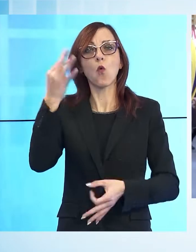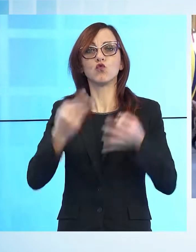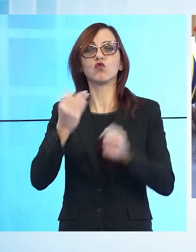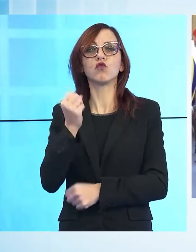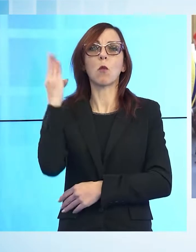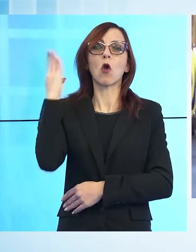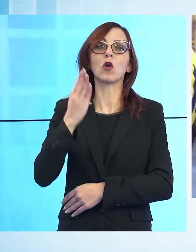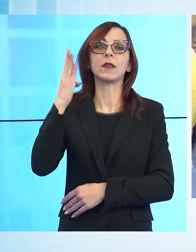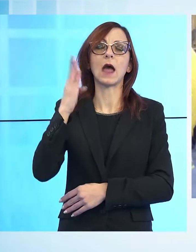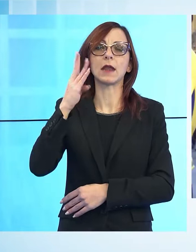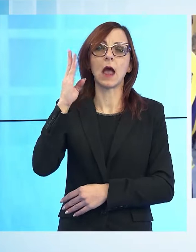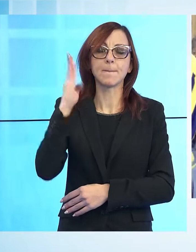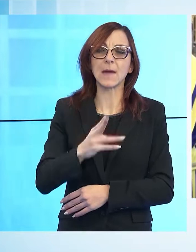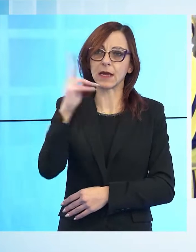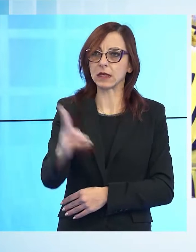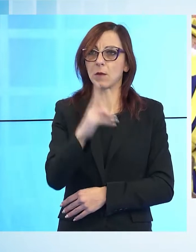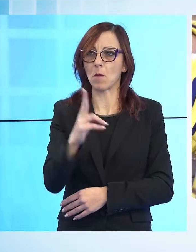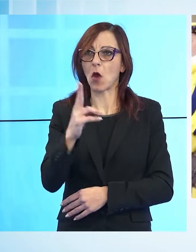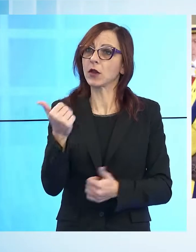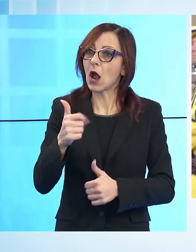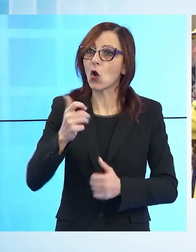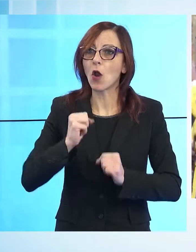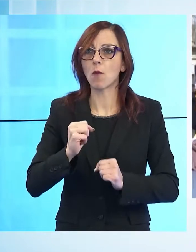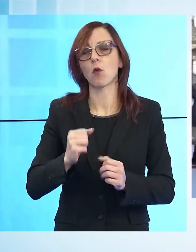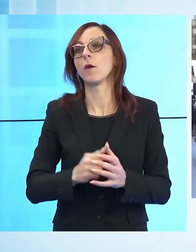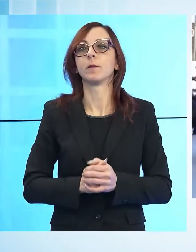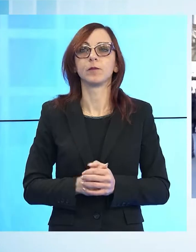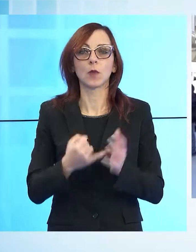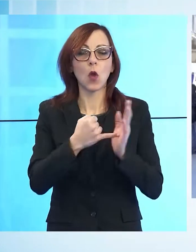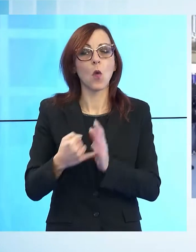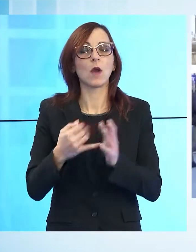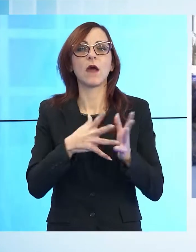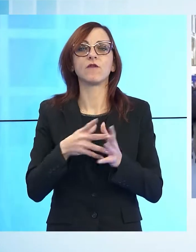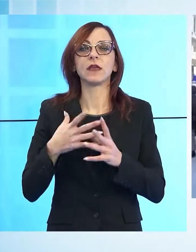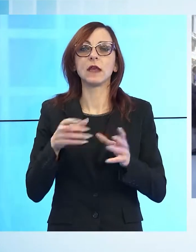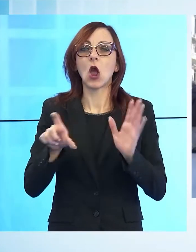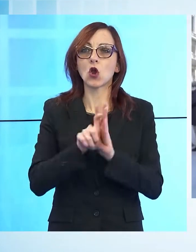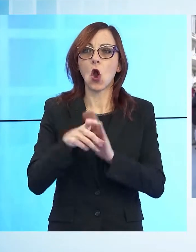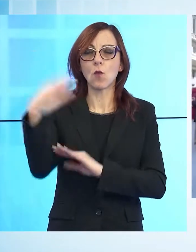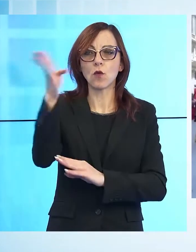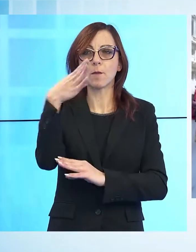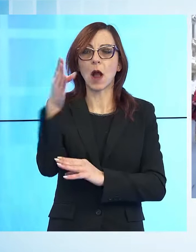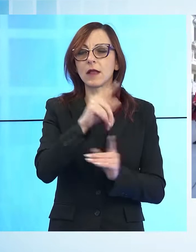capitale. La mattinata si è conclusa con il corteo dei gonfaloni dei comuni fino a Palazzo Vecchio.